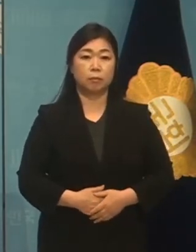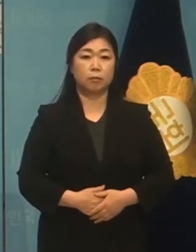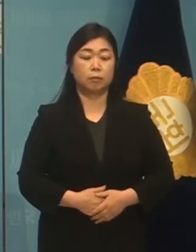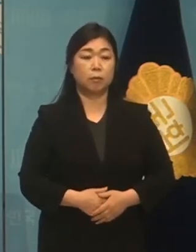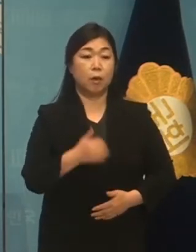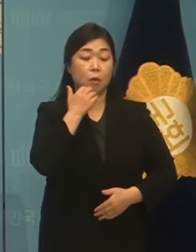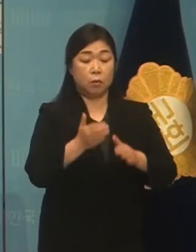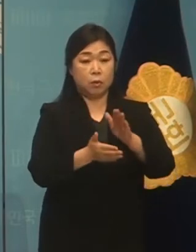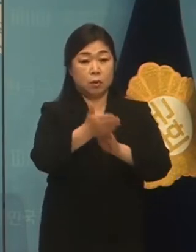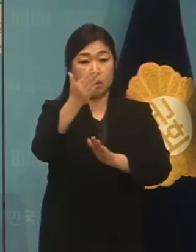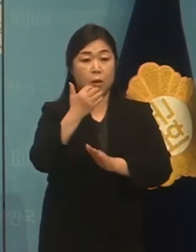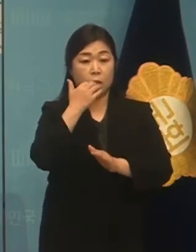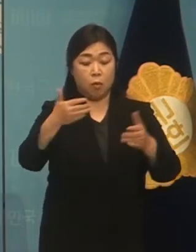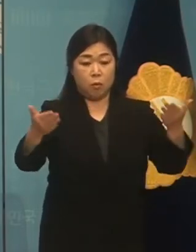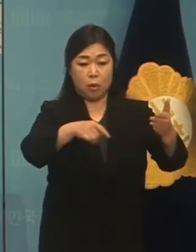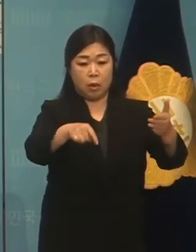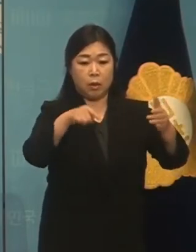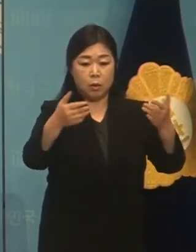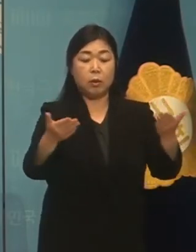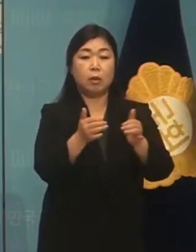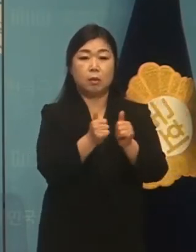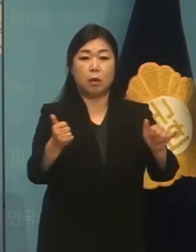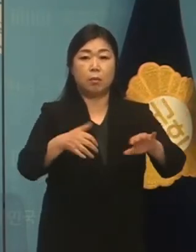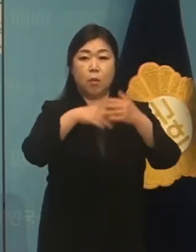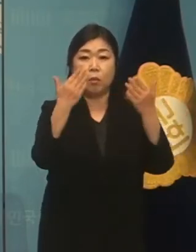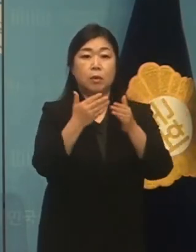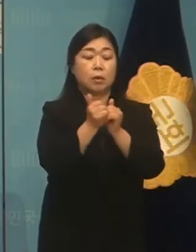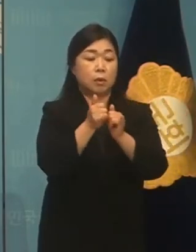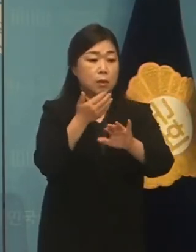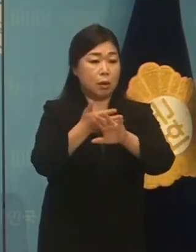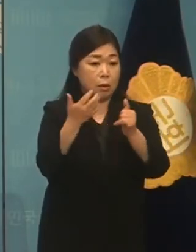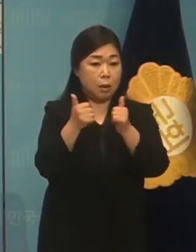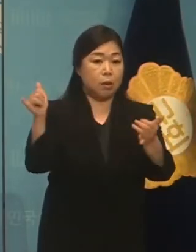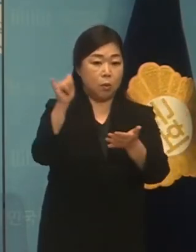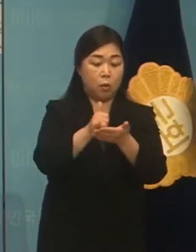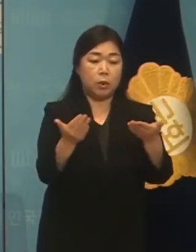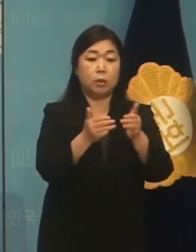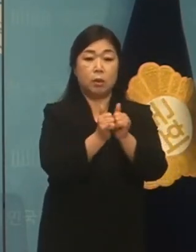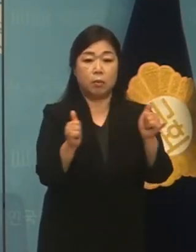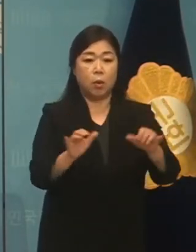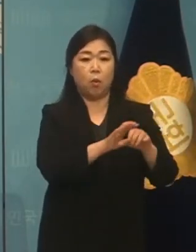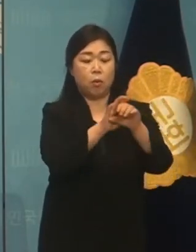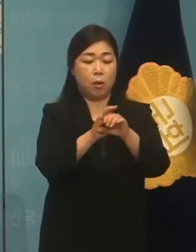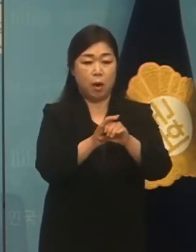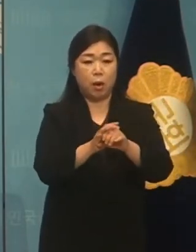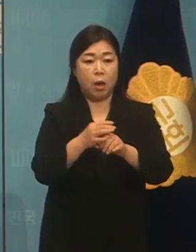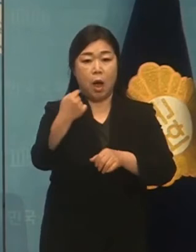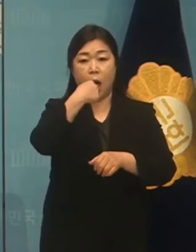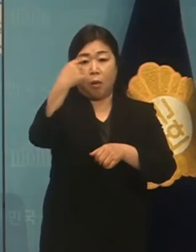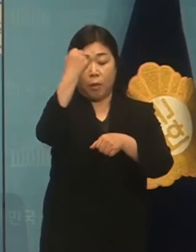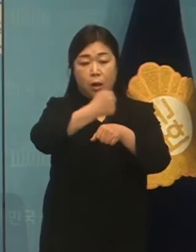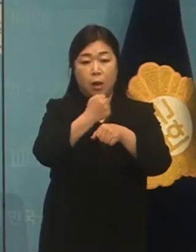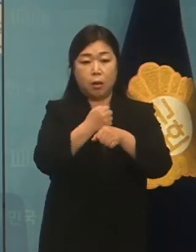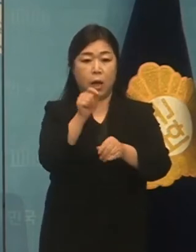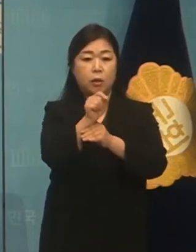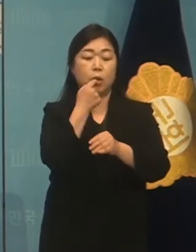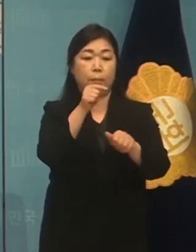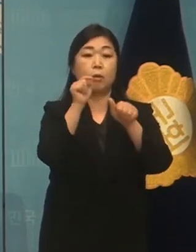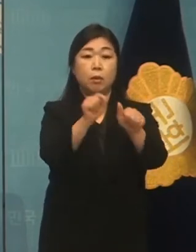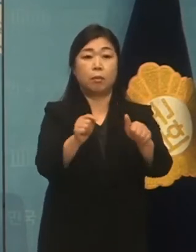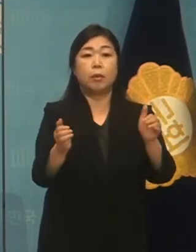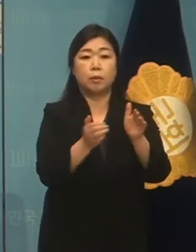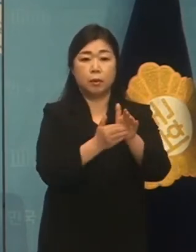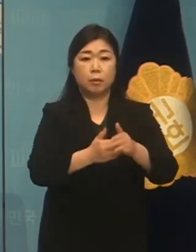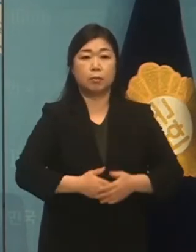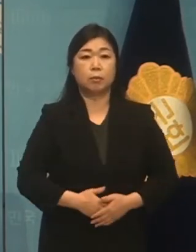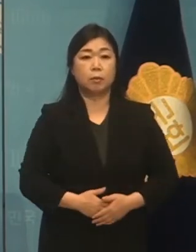서울시가 서울의 세리라는 외국인명 모두 이달 말까지 코로나 진단고사들을 받으라는 행정명령을 내렸습니다.